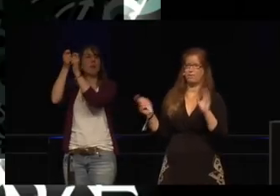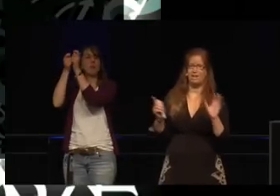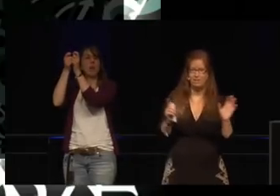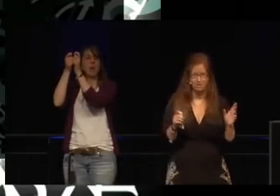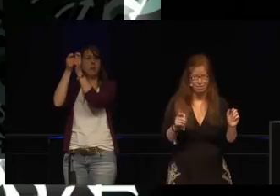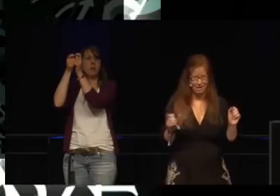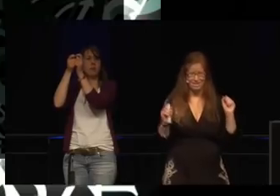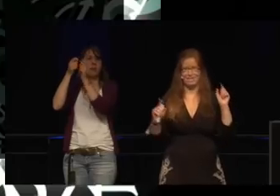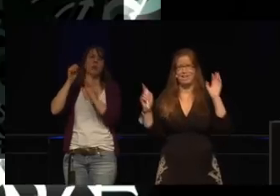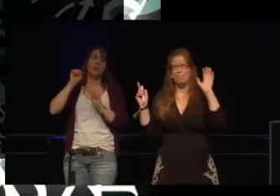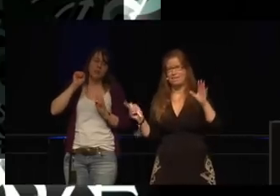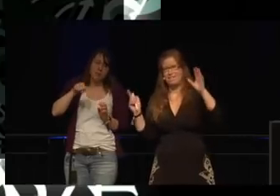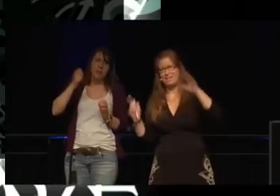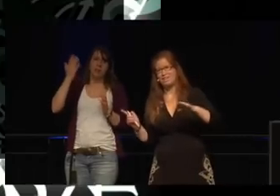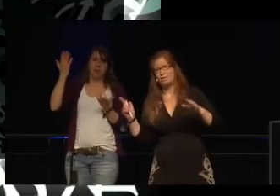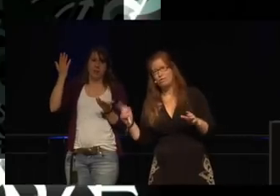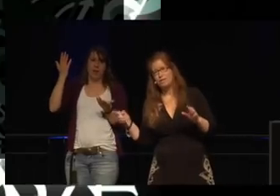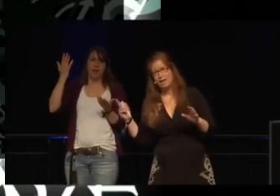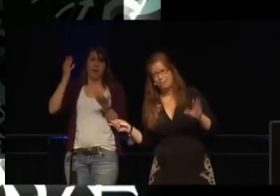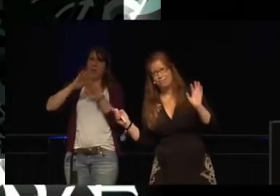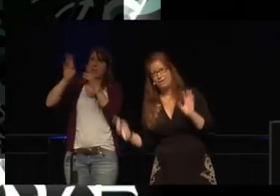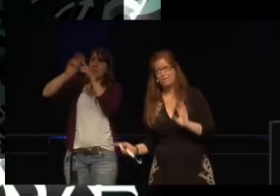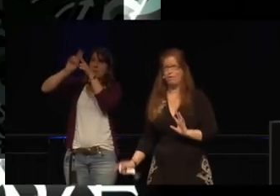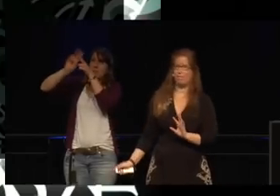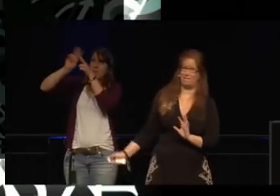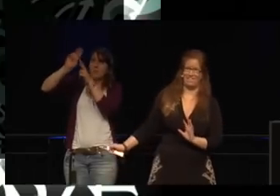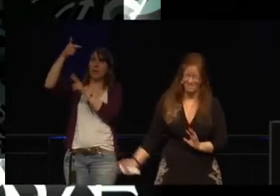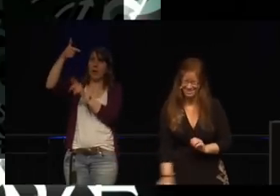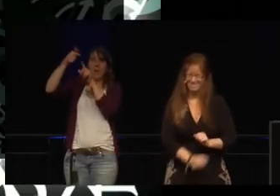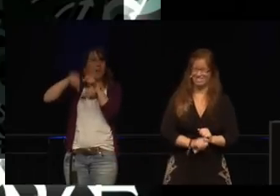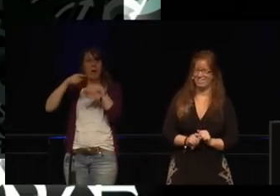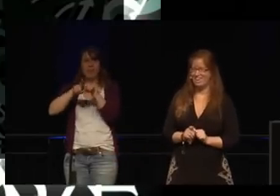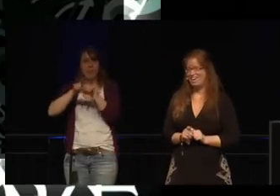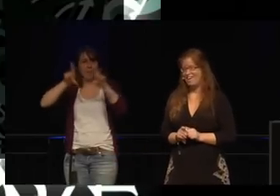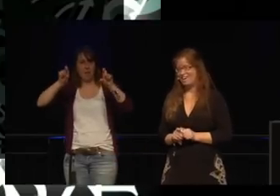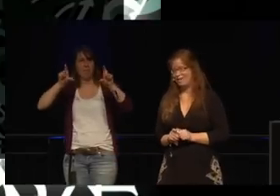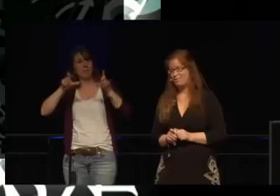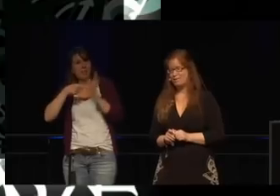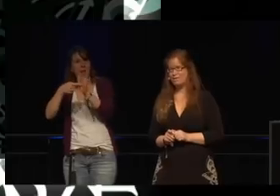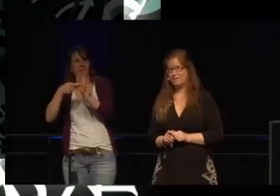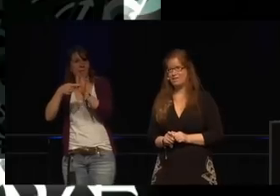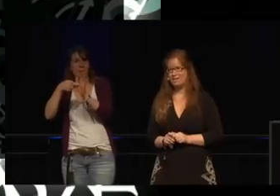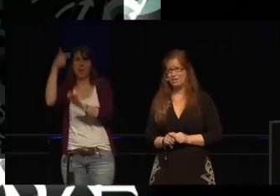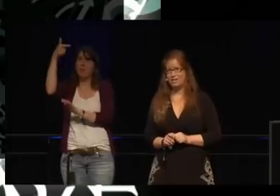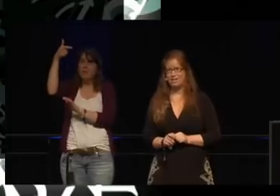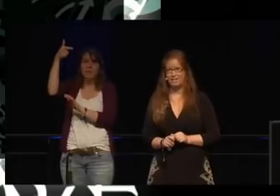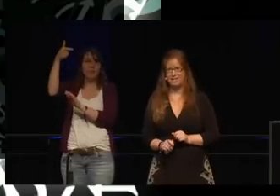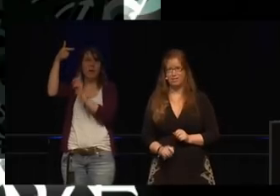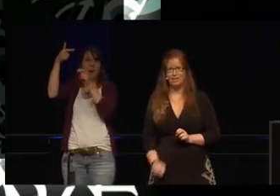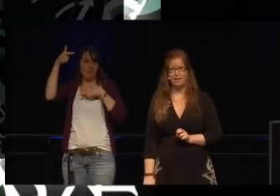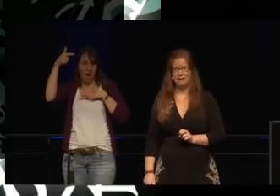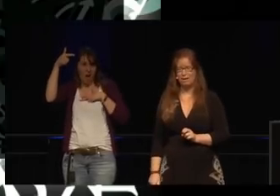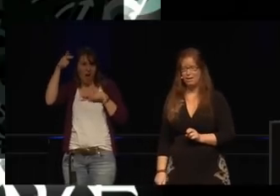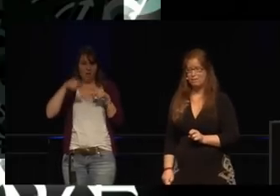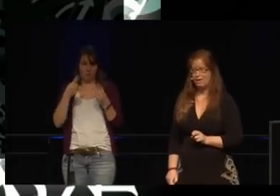aber die Bank während der Zeit ausgeraubt werden könnte. Also sie wurde natürlich nicht ausgeraubt, aber